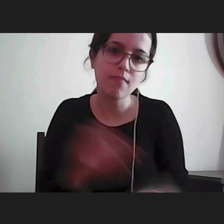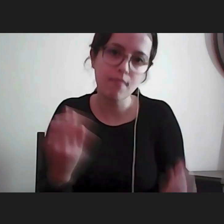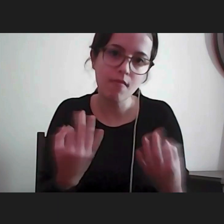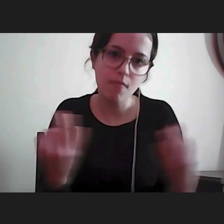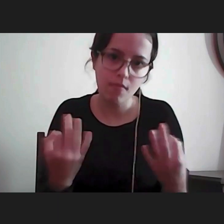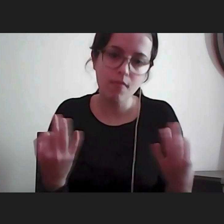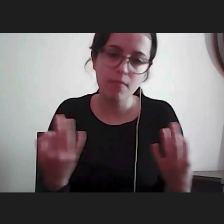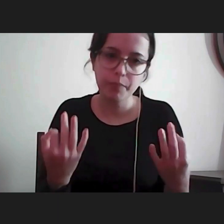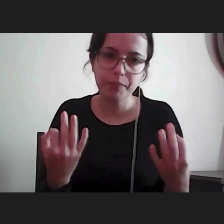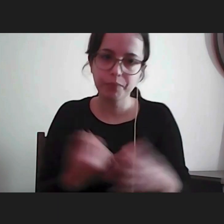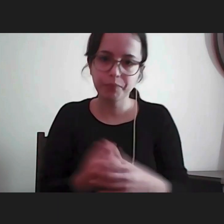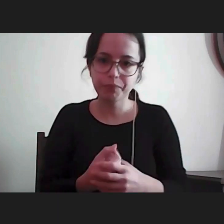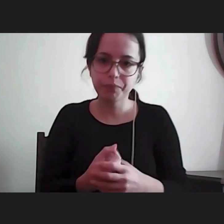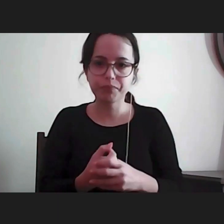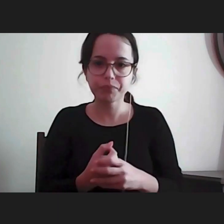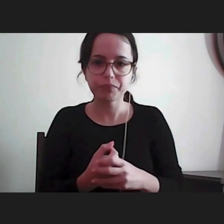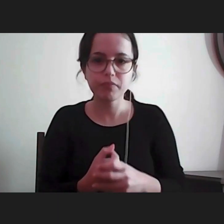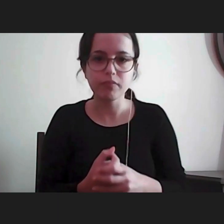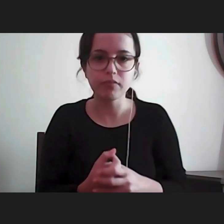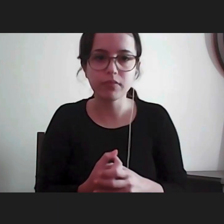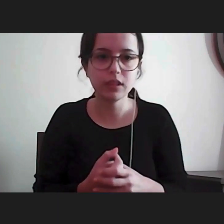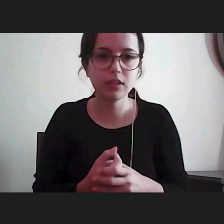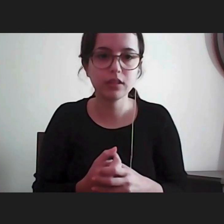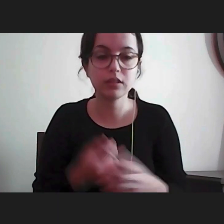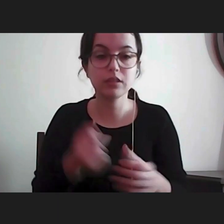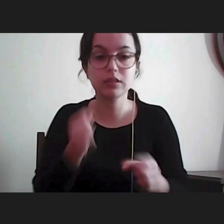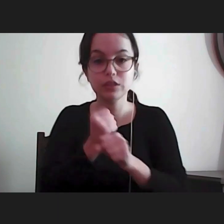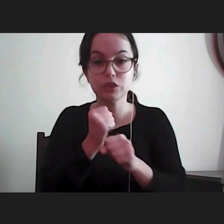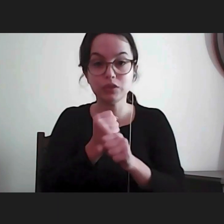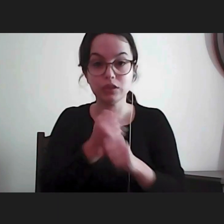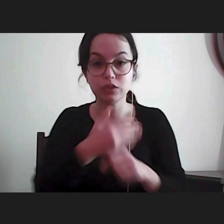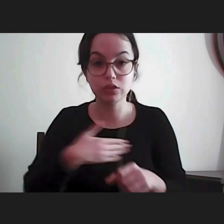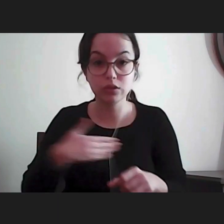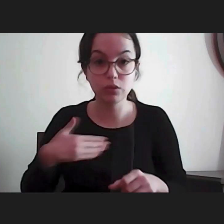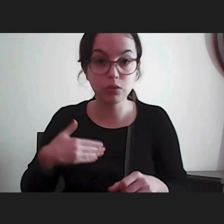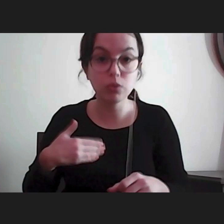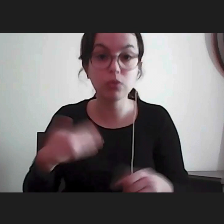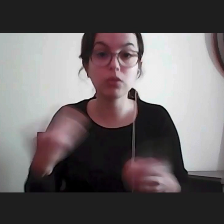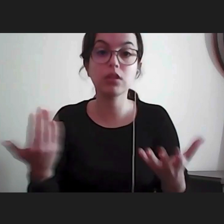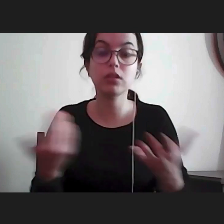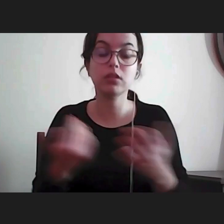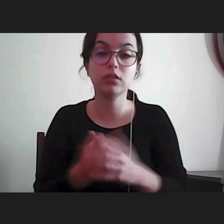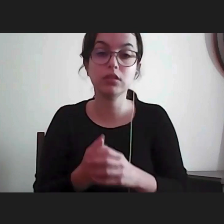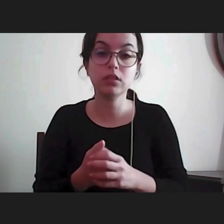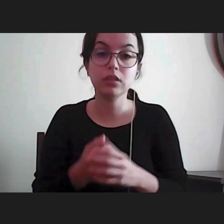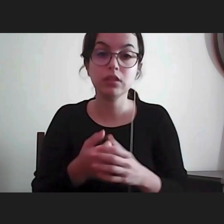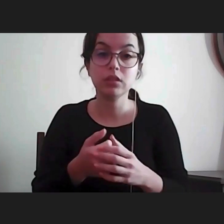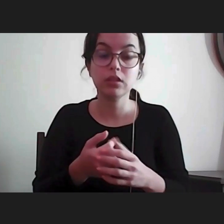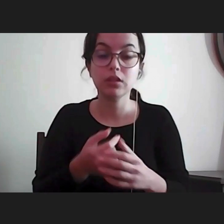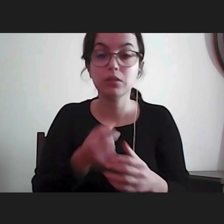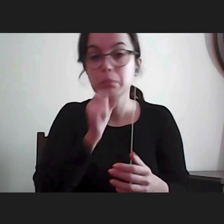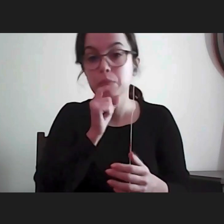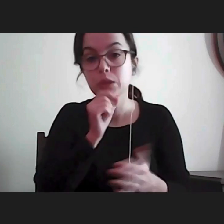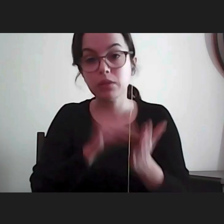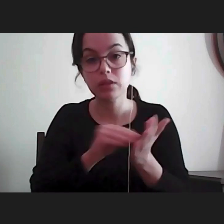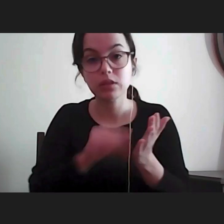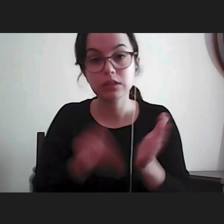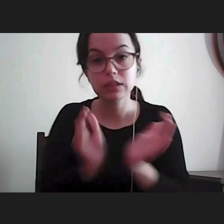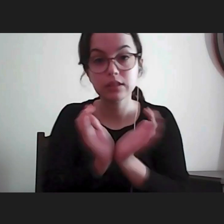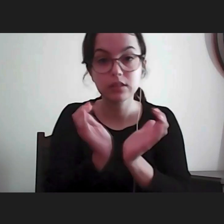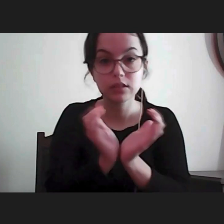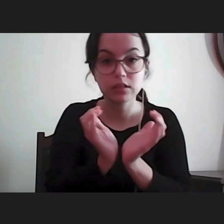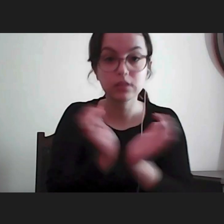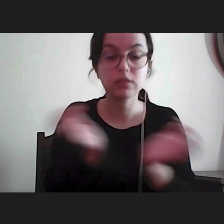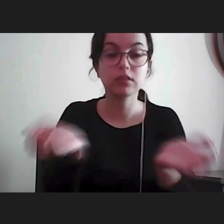acesso aos serviços de saúde a possibilidade de inscrição na segurança social